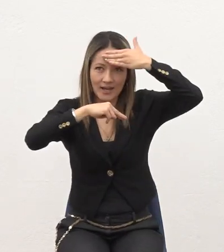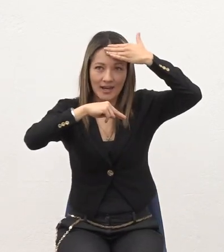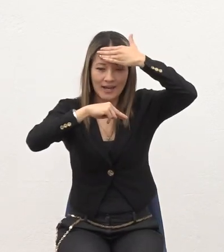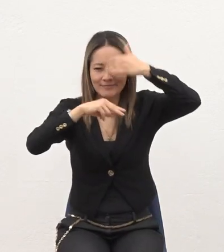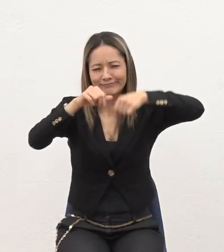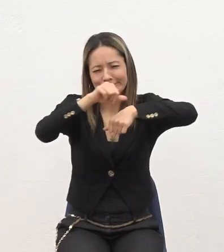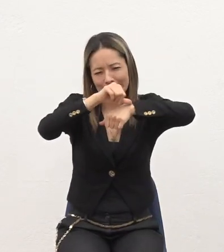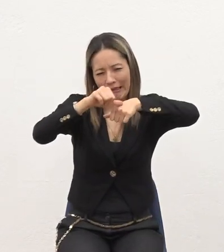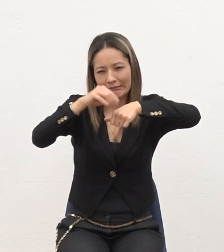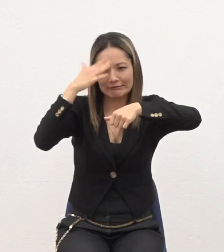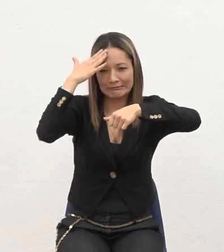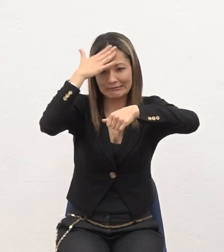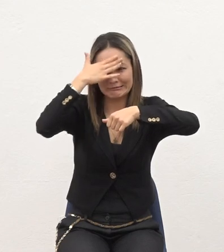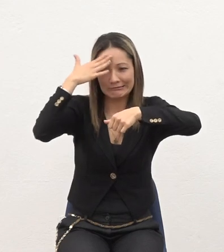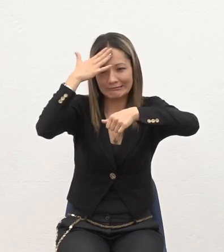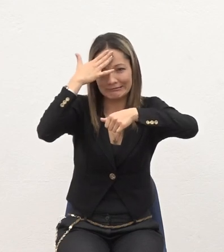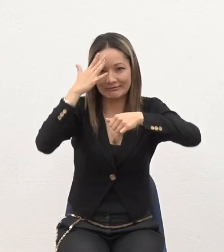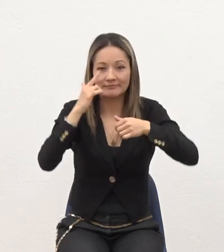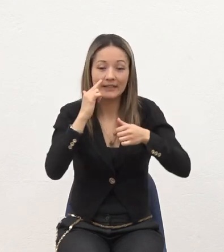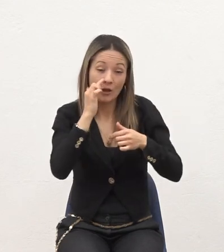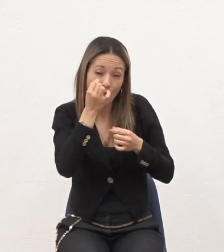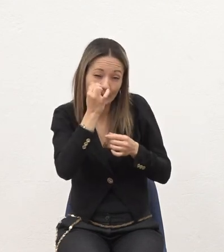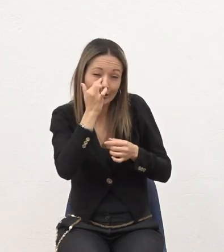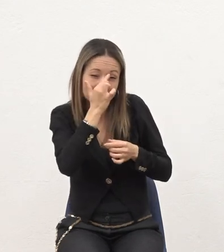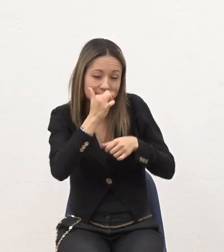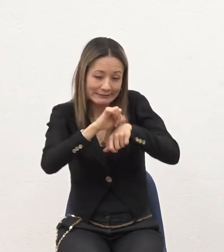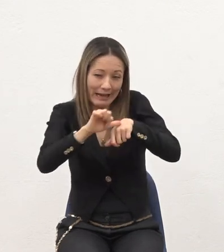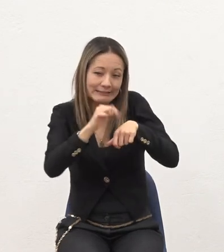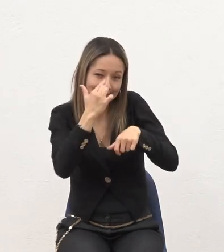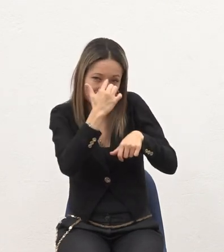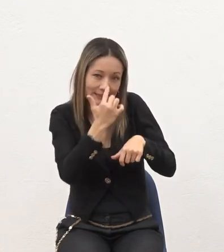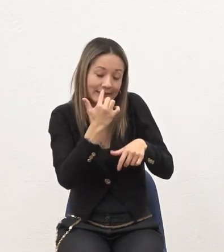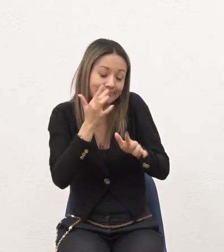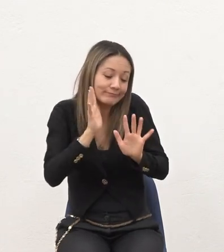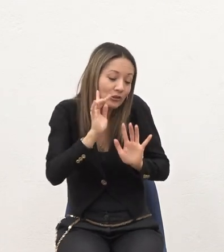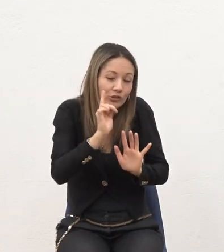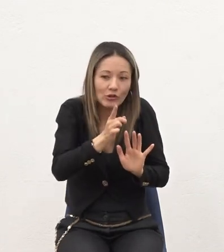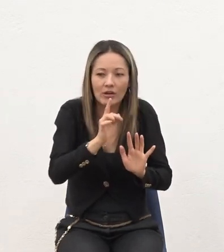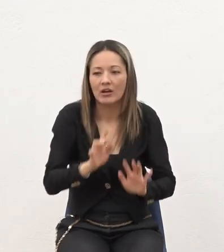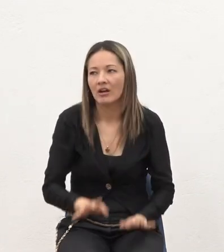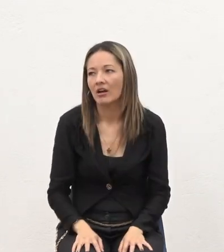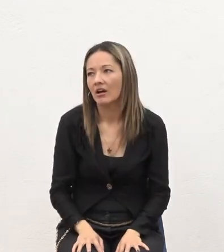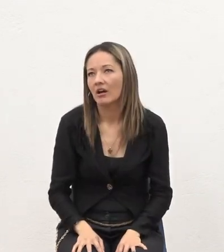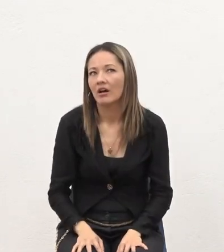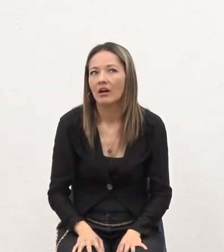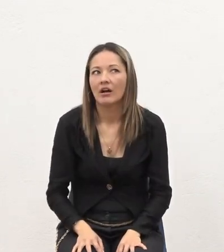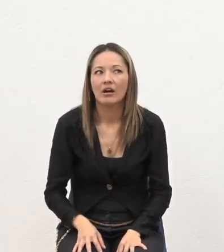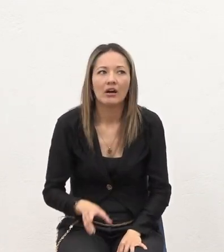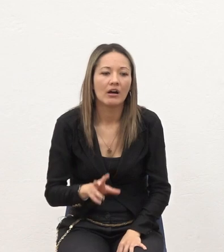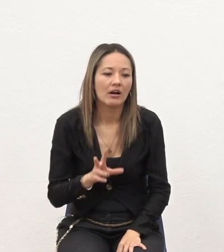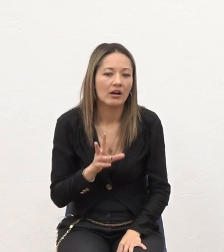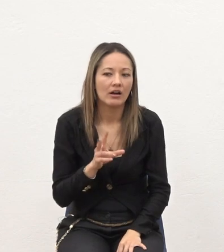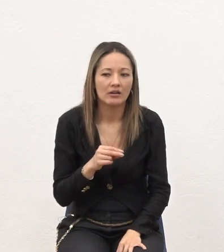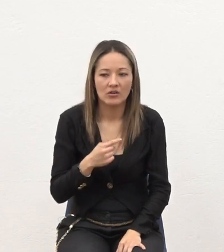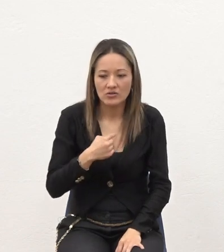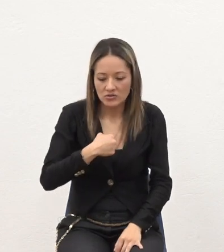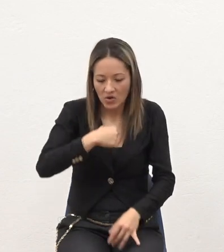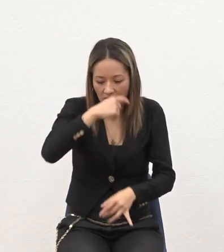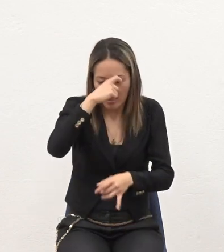la nariz Porque pues de todas formas El daño sí es considerable Yo dije Miércoles Yo trabajo Como les digo Como